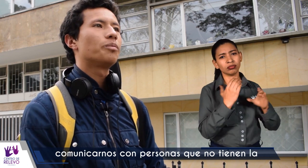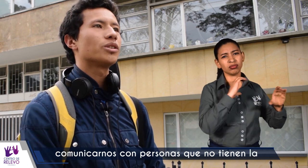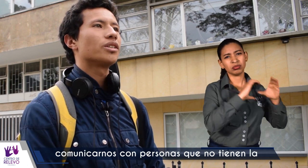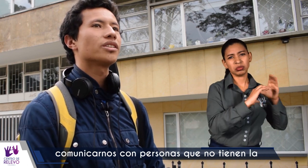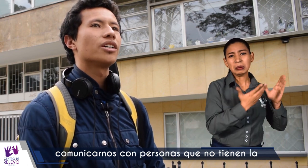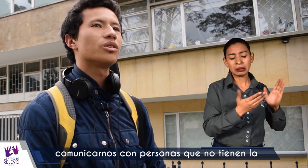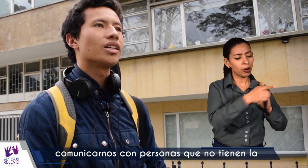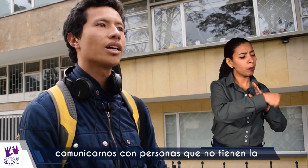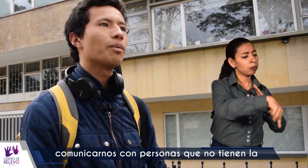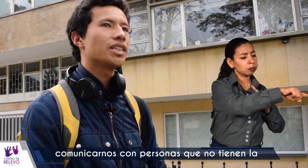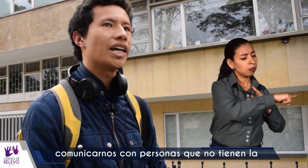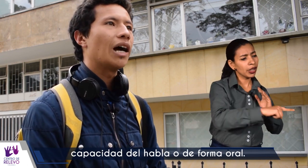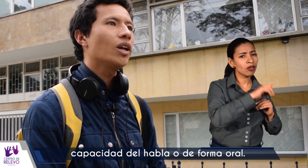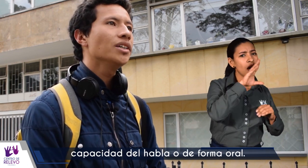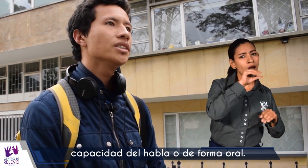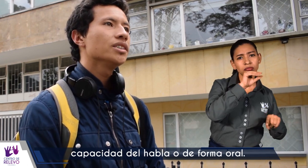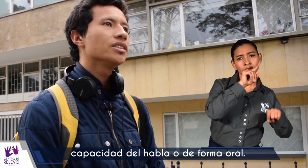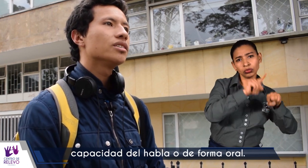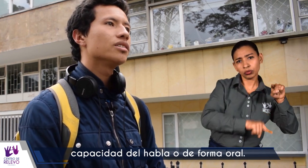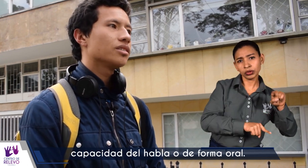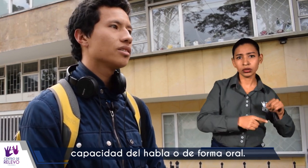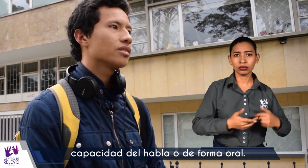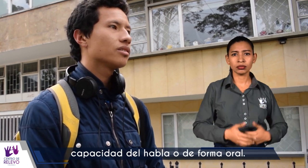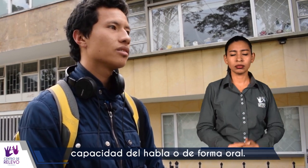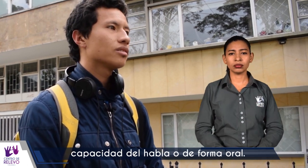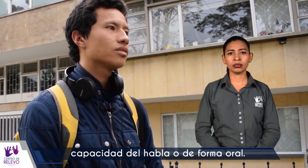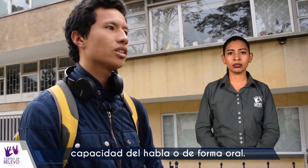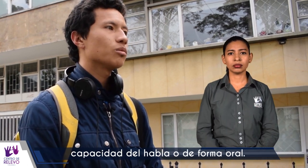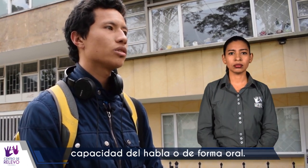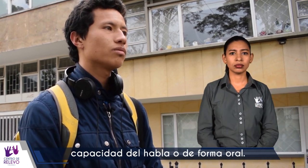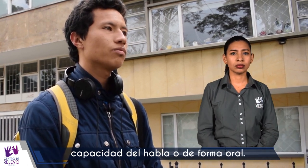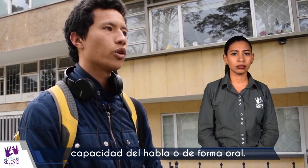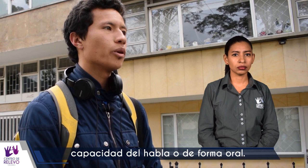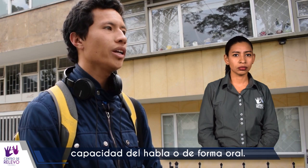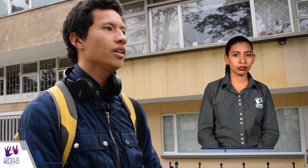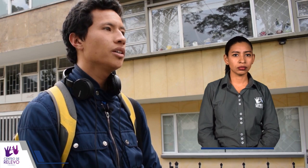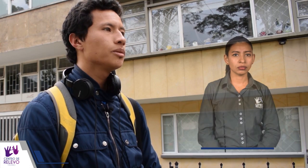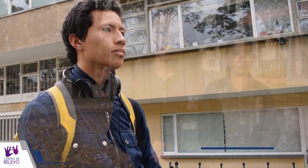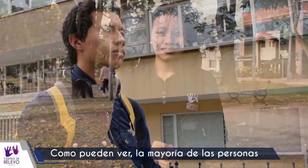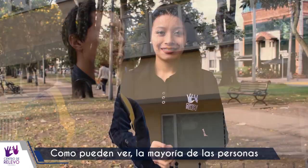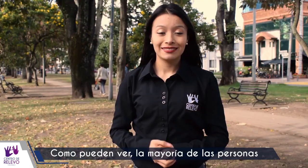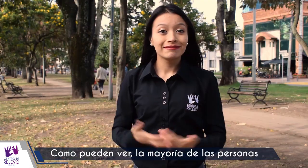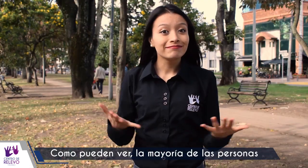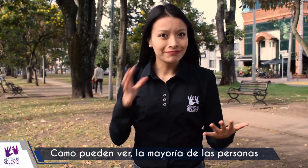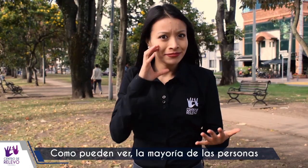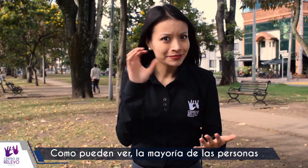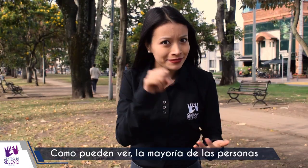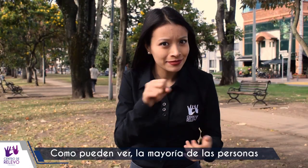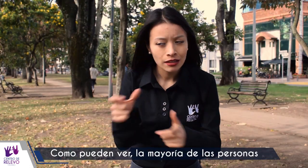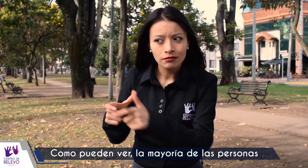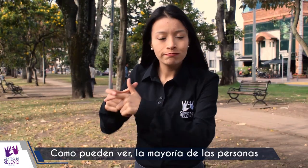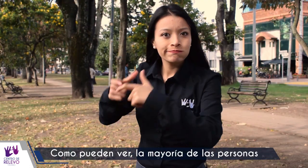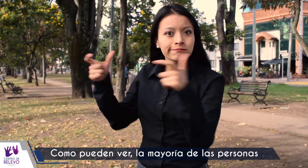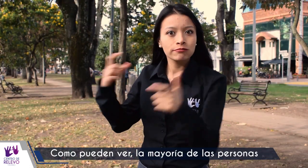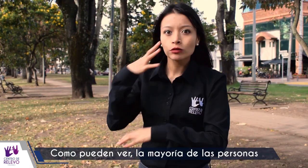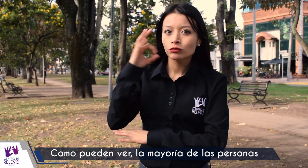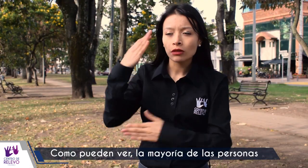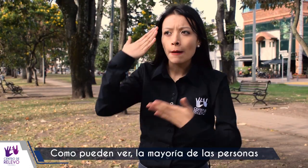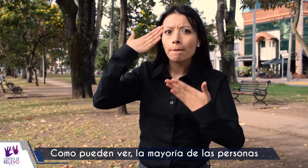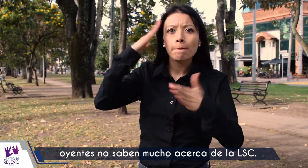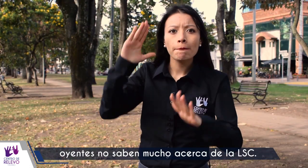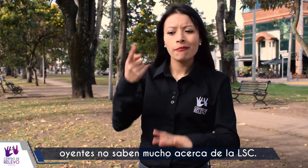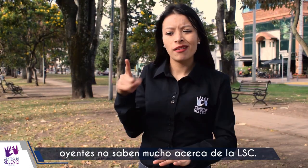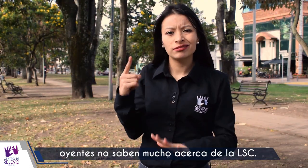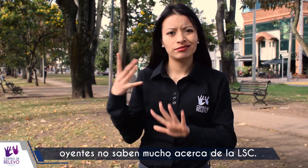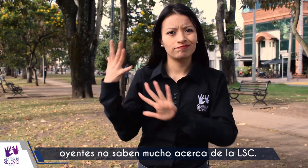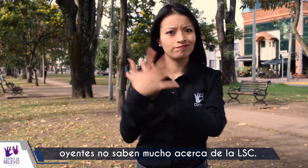con personas que no tienen la capacidad del habla, digamos de forma oral. Como pueden ver, la mayoría